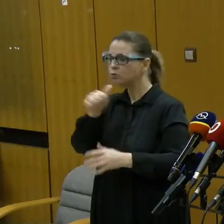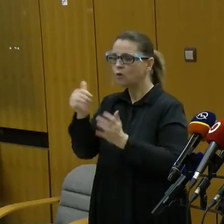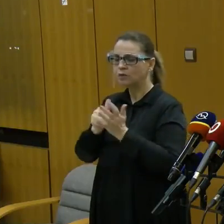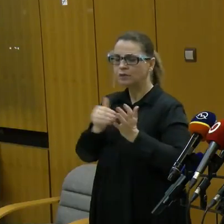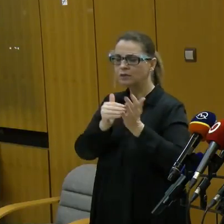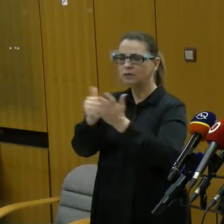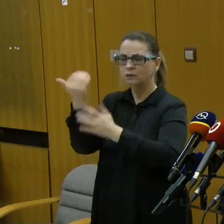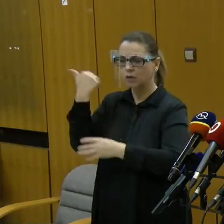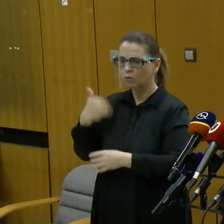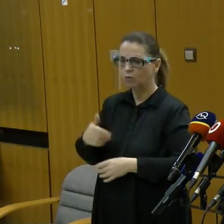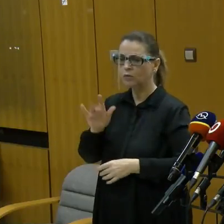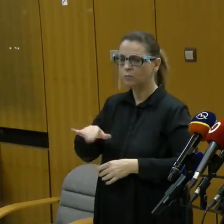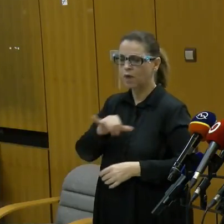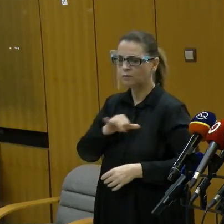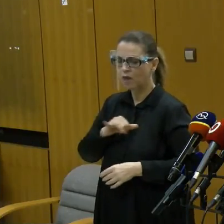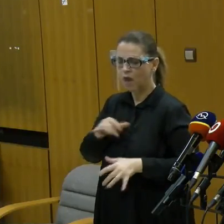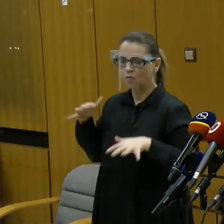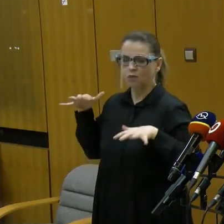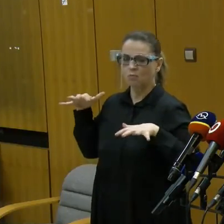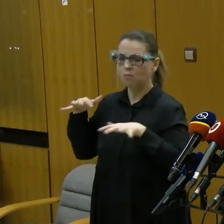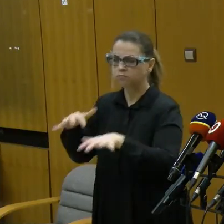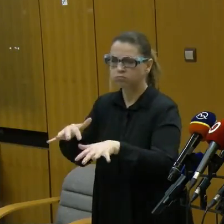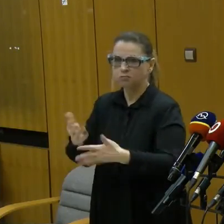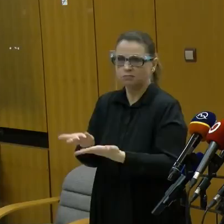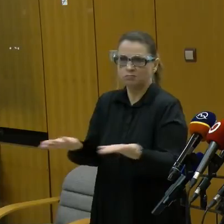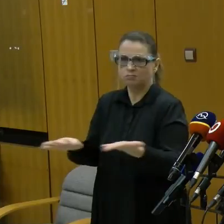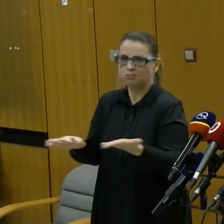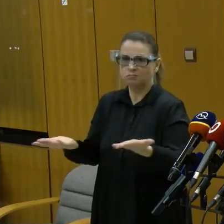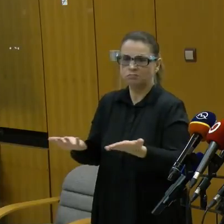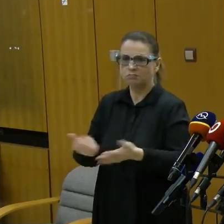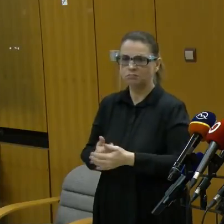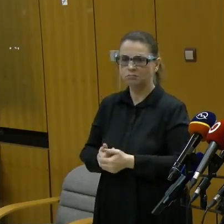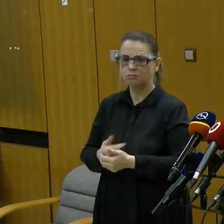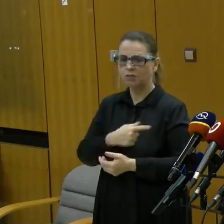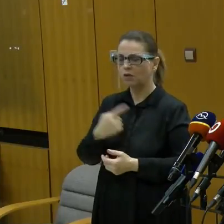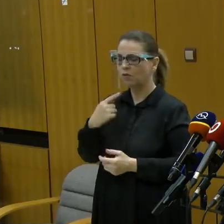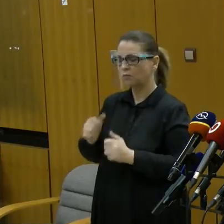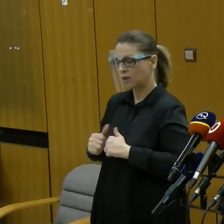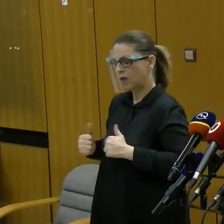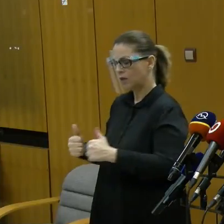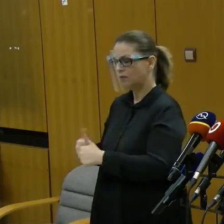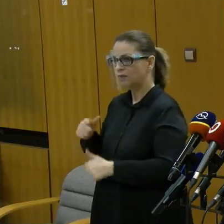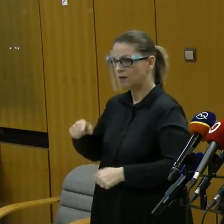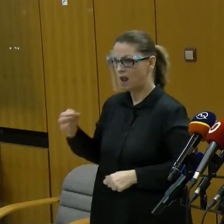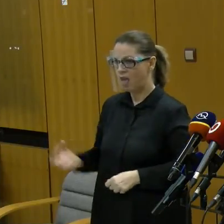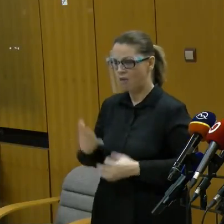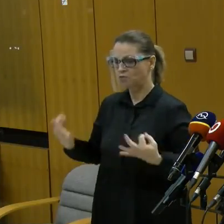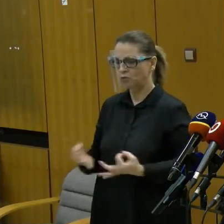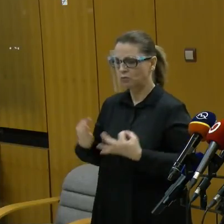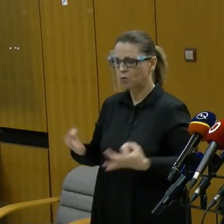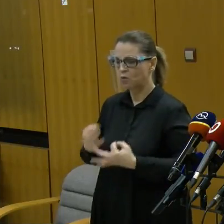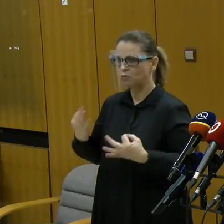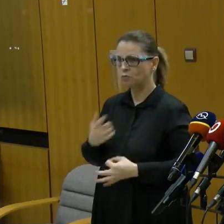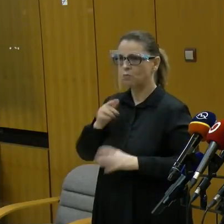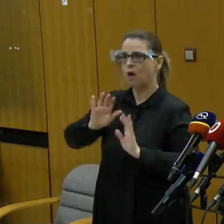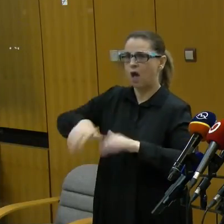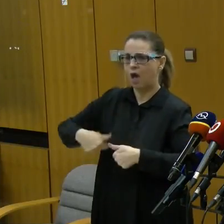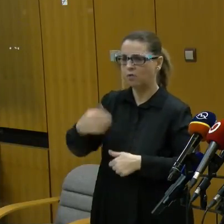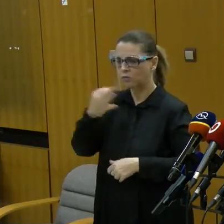by o to mohli mať záujem. Ale chcem rovno povedať, že tá karanténa je ďaleko efektívnejší spôsob ako testovanie.